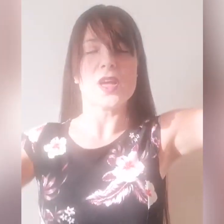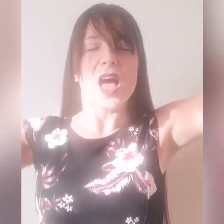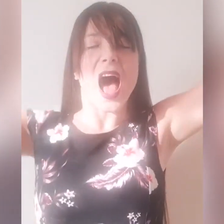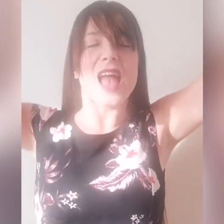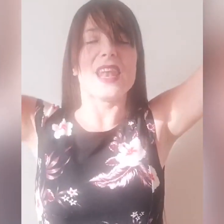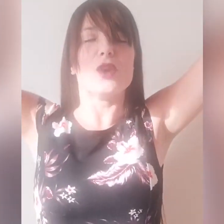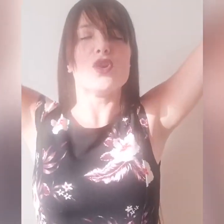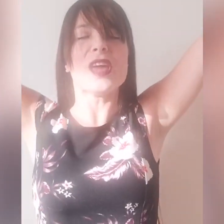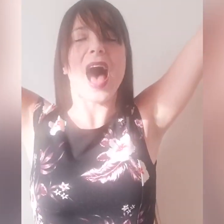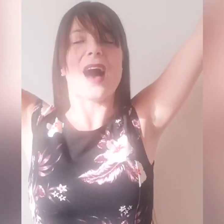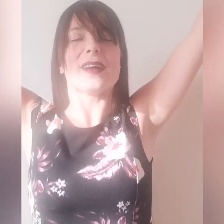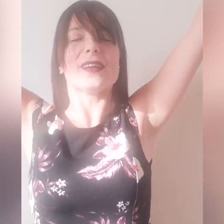Alleluia!